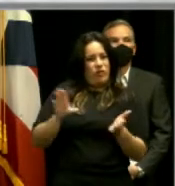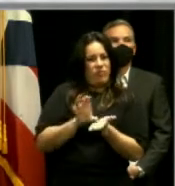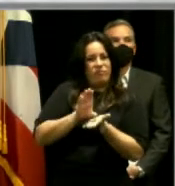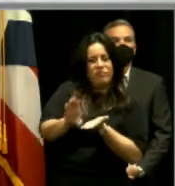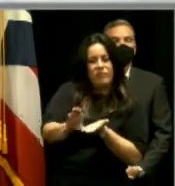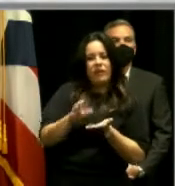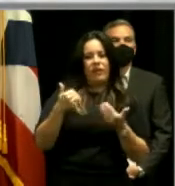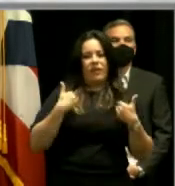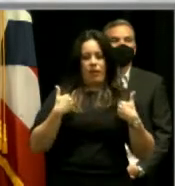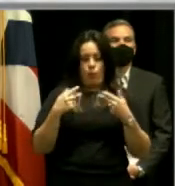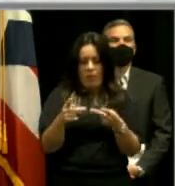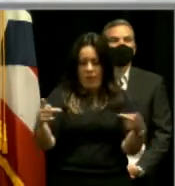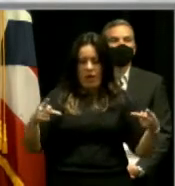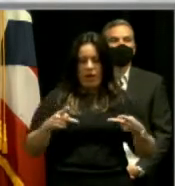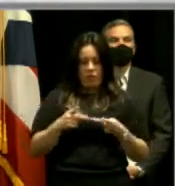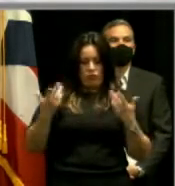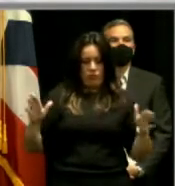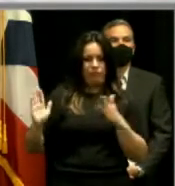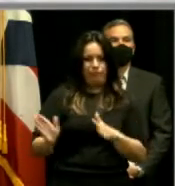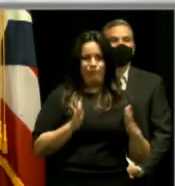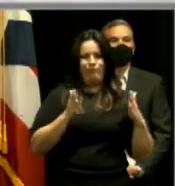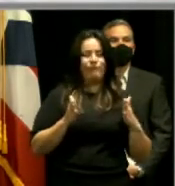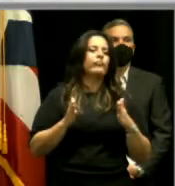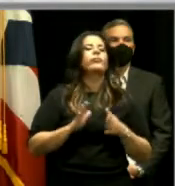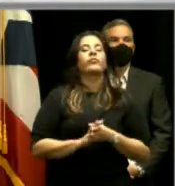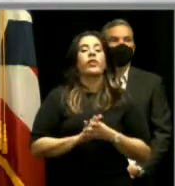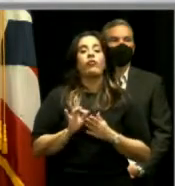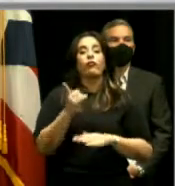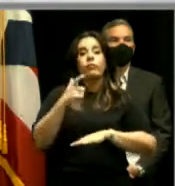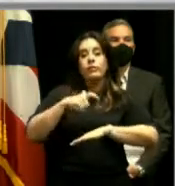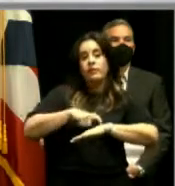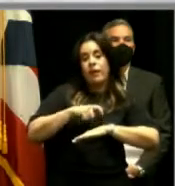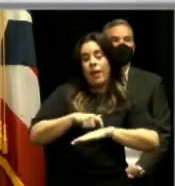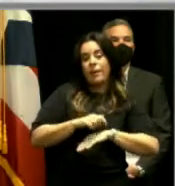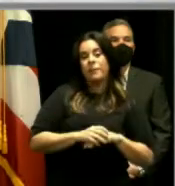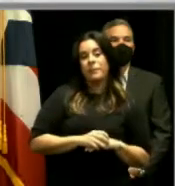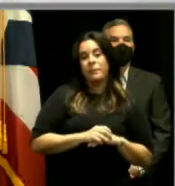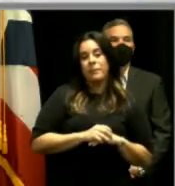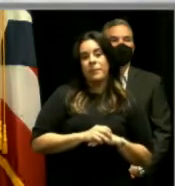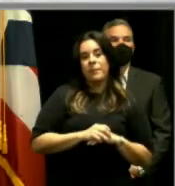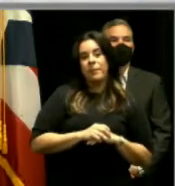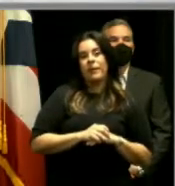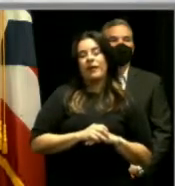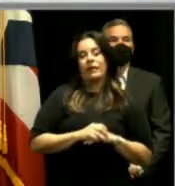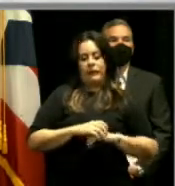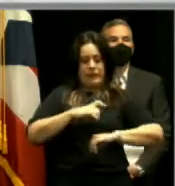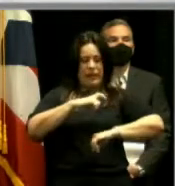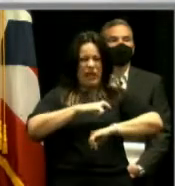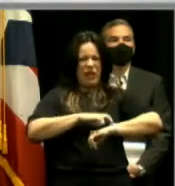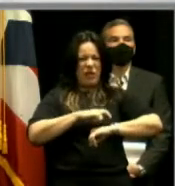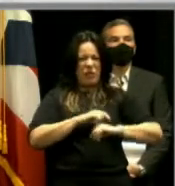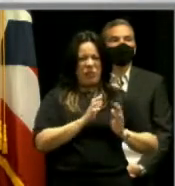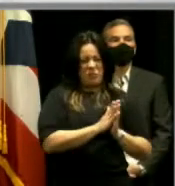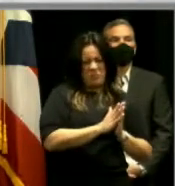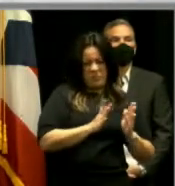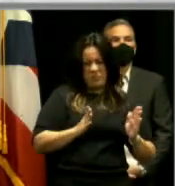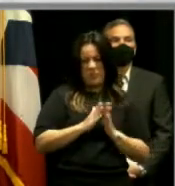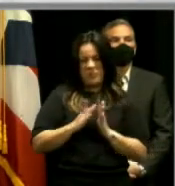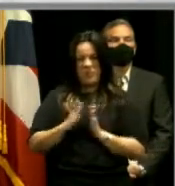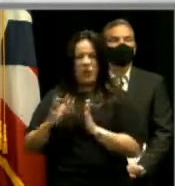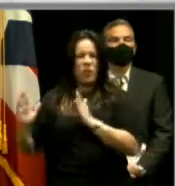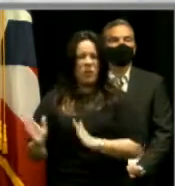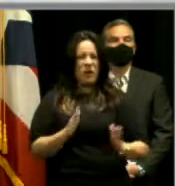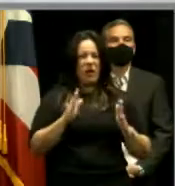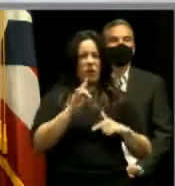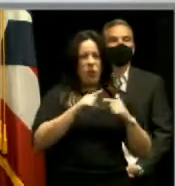hay planos propuestos, y tenemos por primera vez un esquema de tiempo de cuándo va ser la demolición, cuándo se